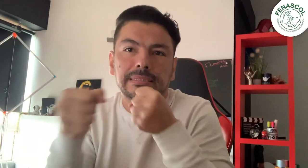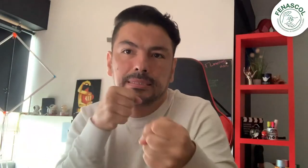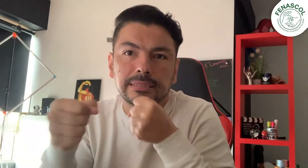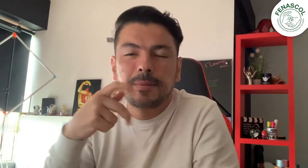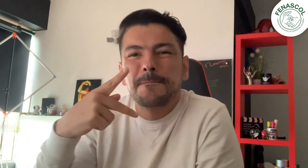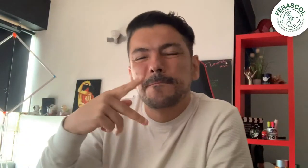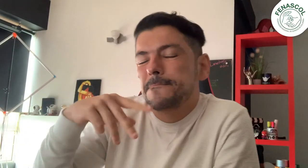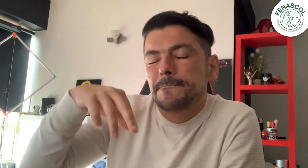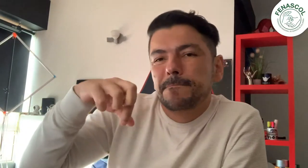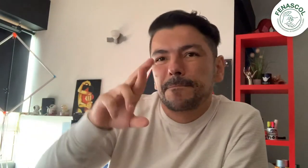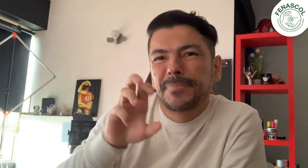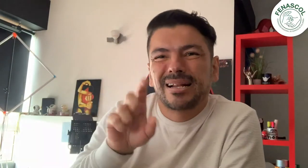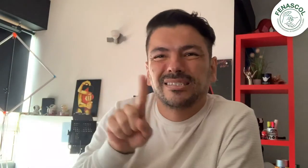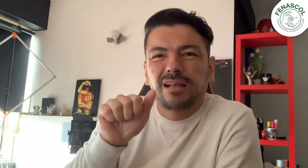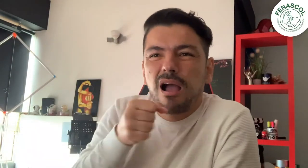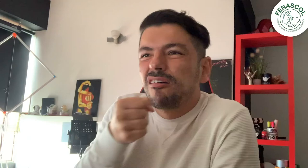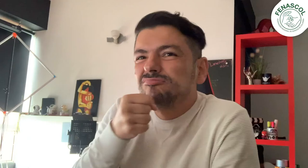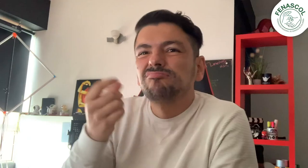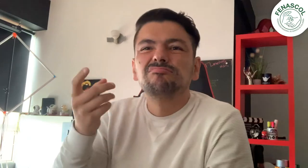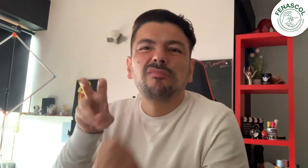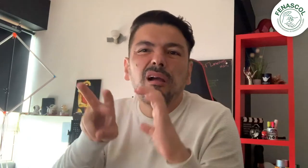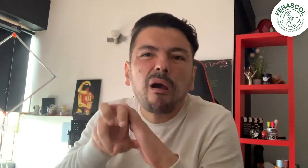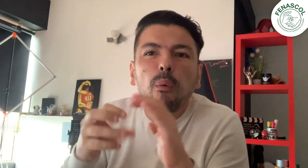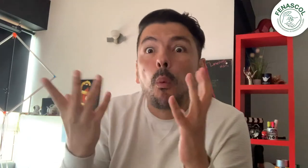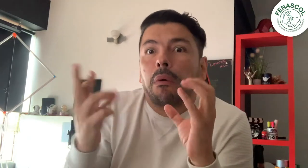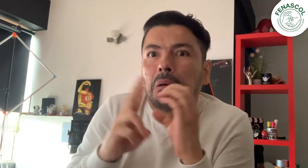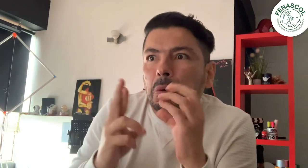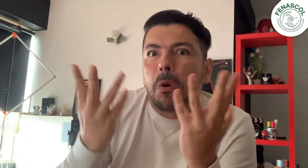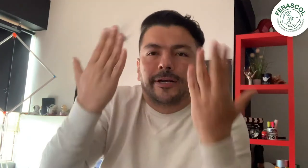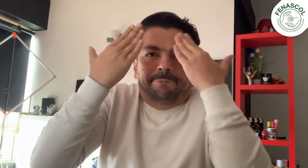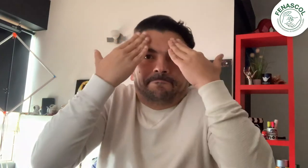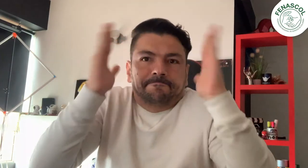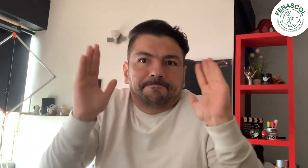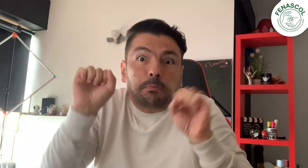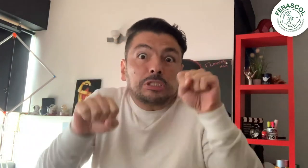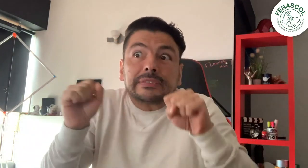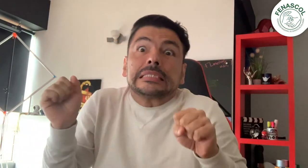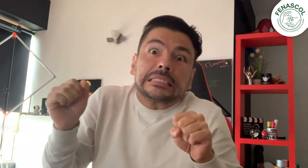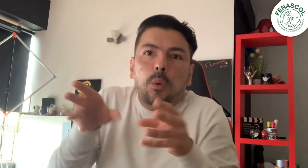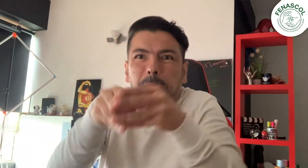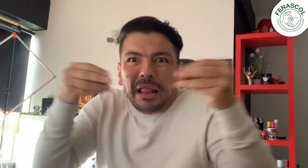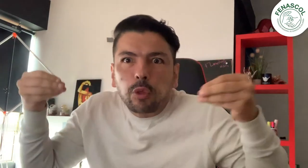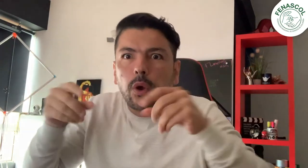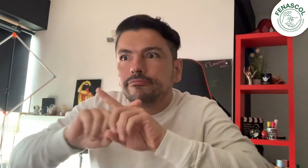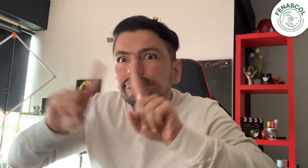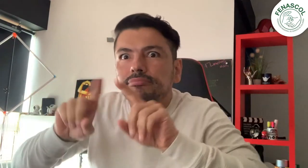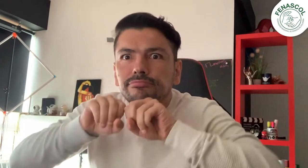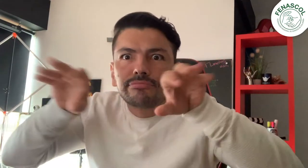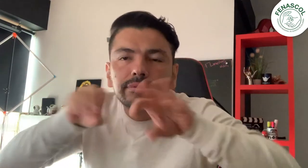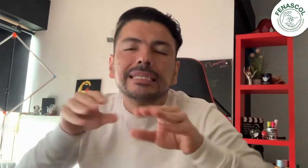a la prensa. Canales públicos, privados, radio, prensa escrita. Esperamos que hagan la cobertura